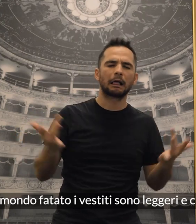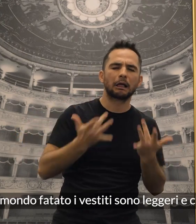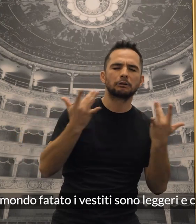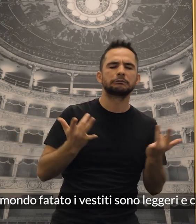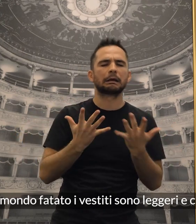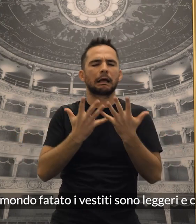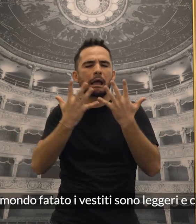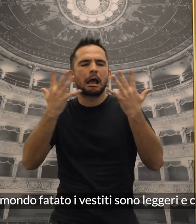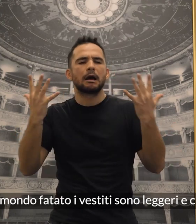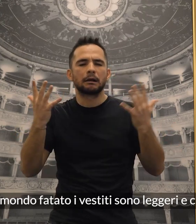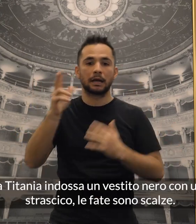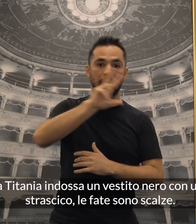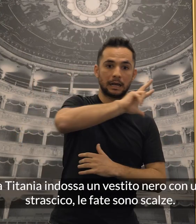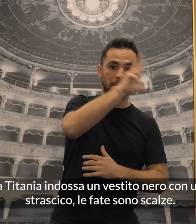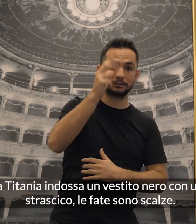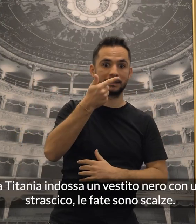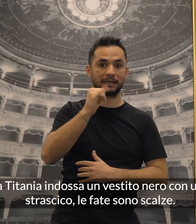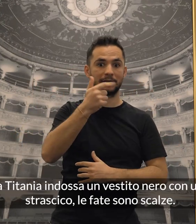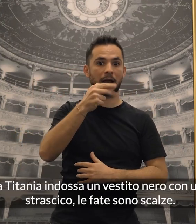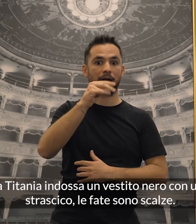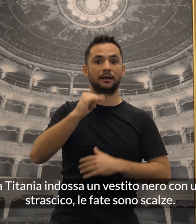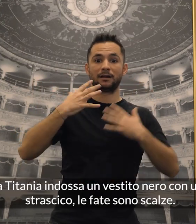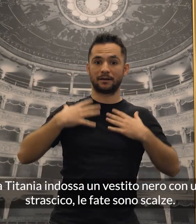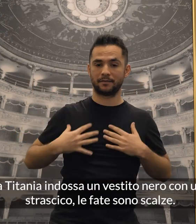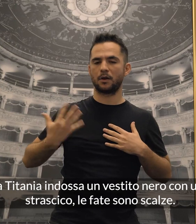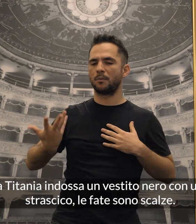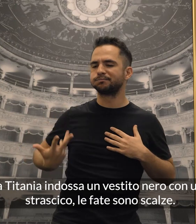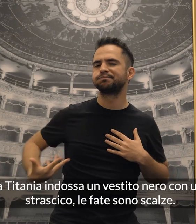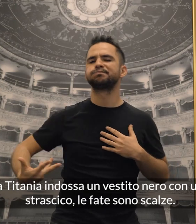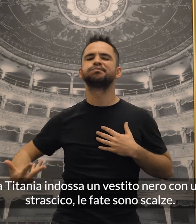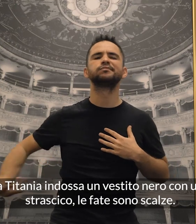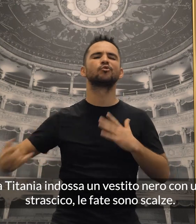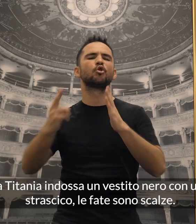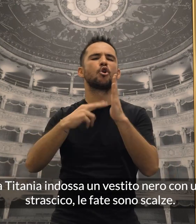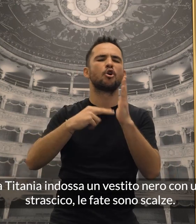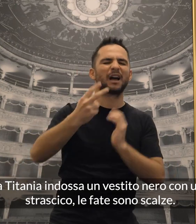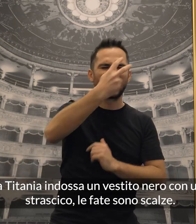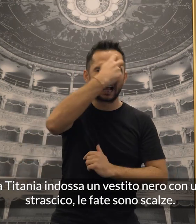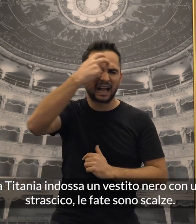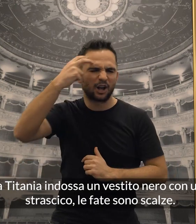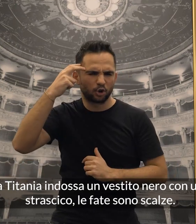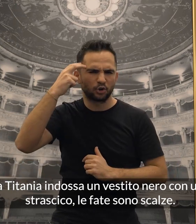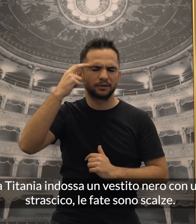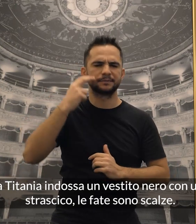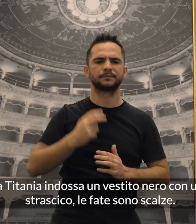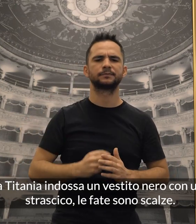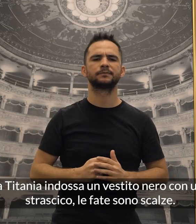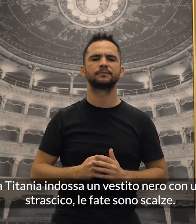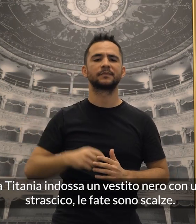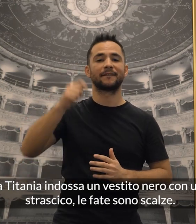leggeri e chiari. La regina Titania indossa un vestito nero con un grande strascico. Le fate sono